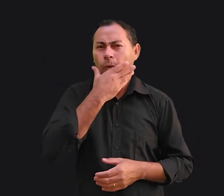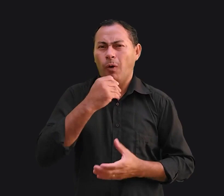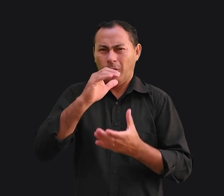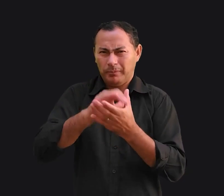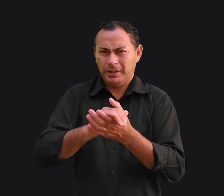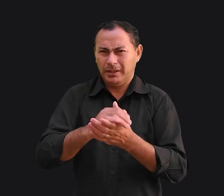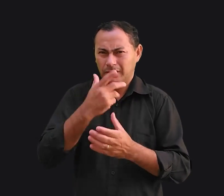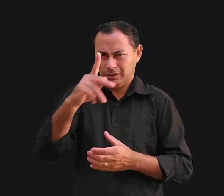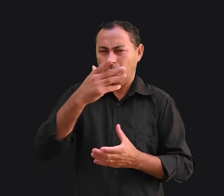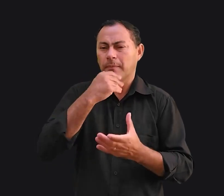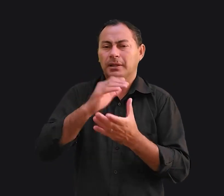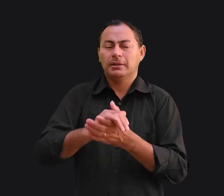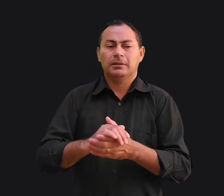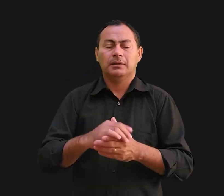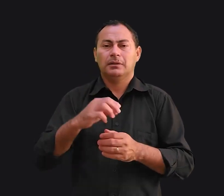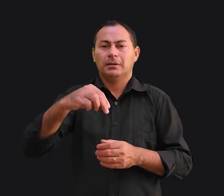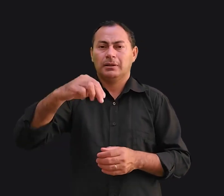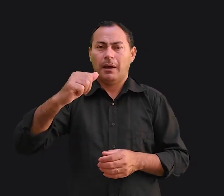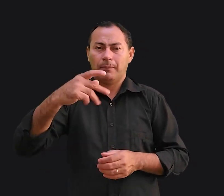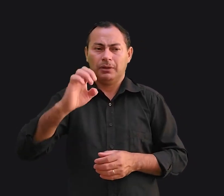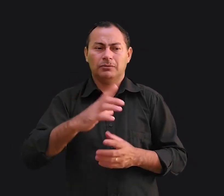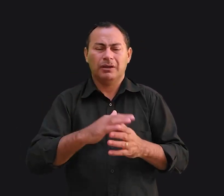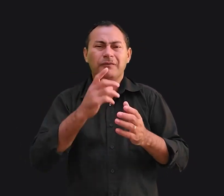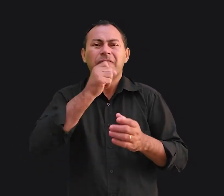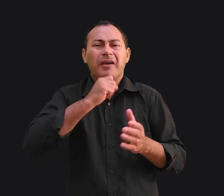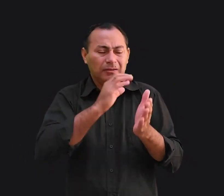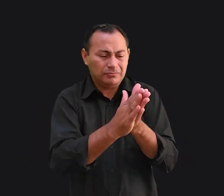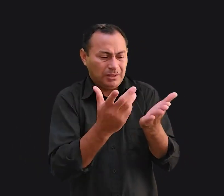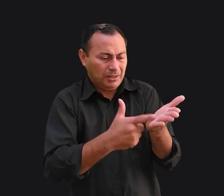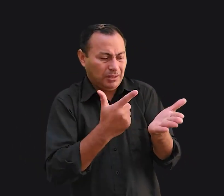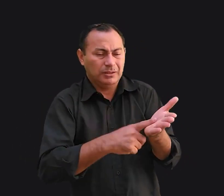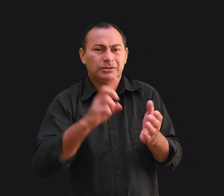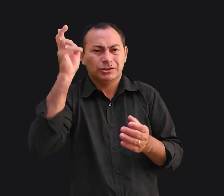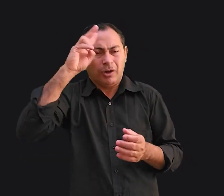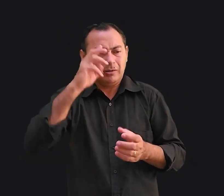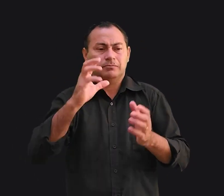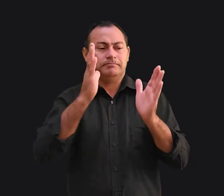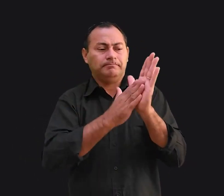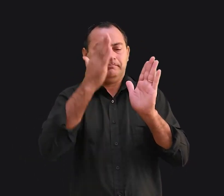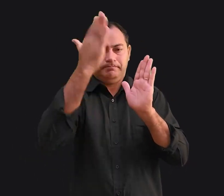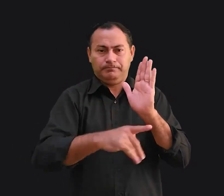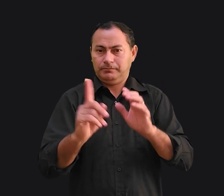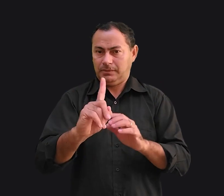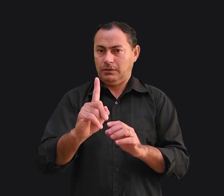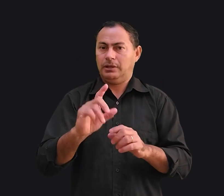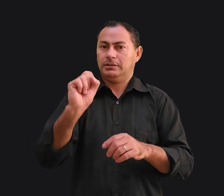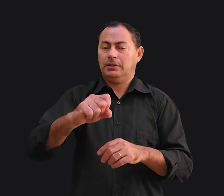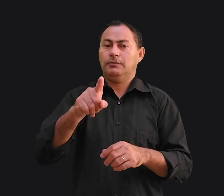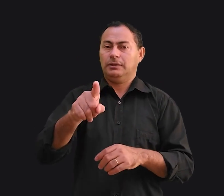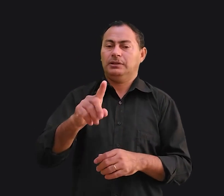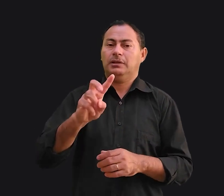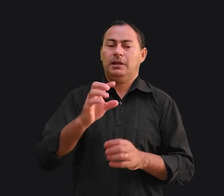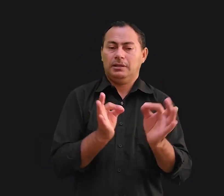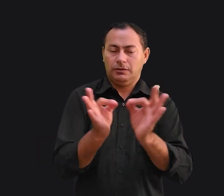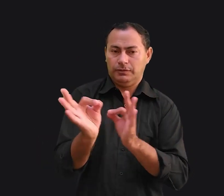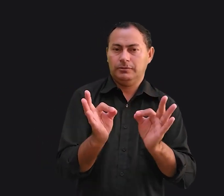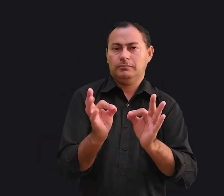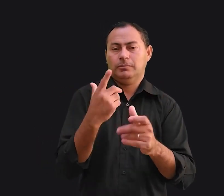Napoleão, não recorra aos velhos livros e história para provar o contrário. Não vai ser assim que você resolverá um